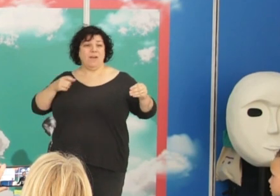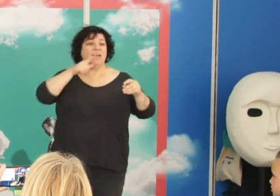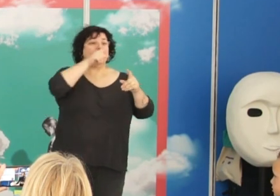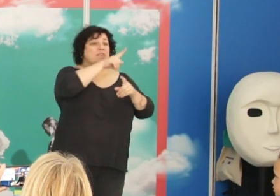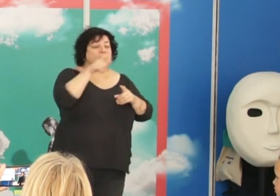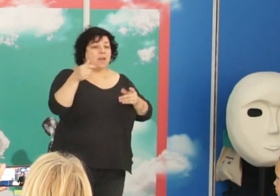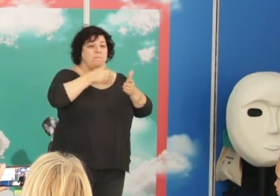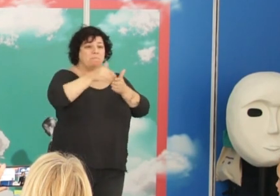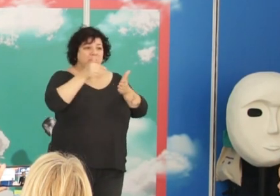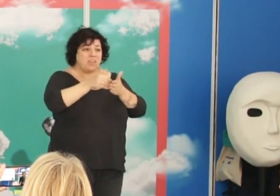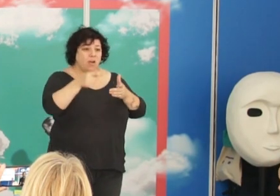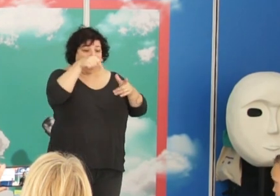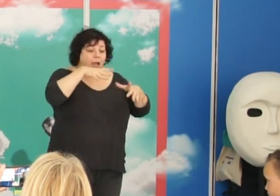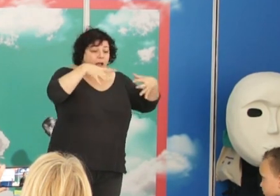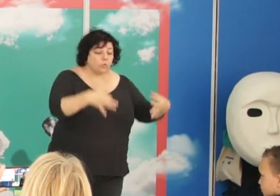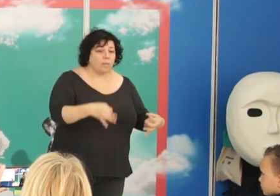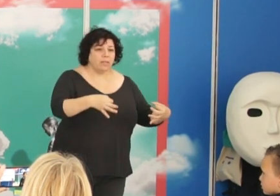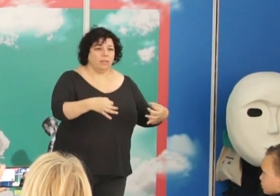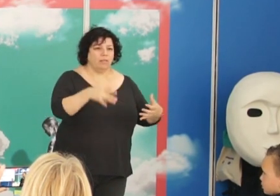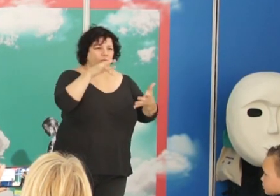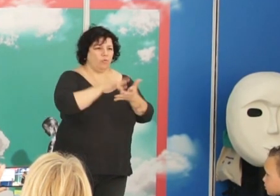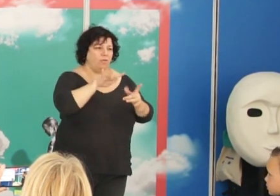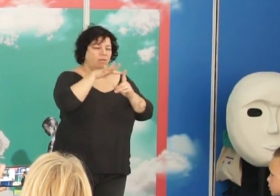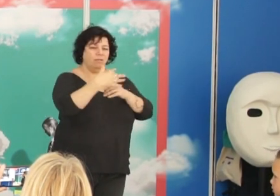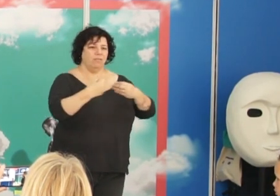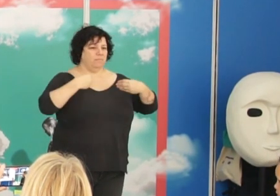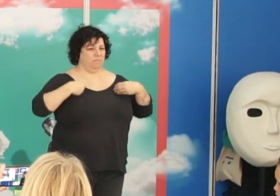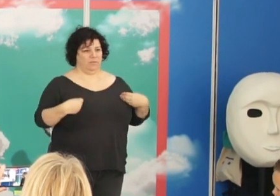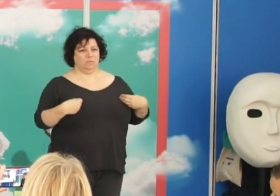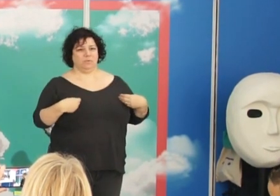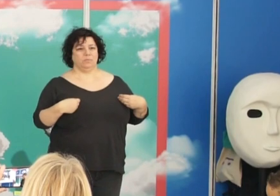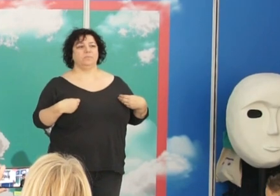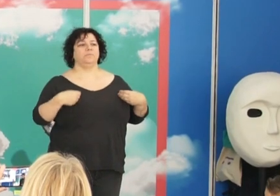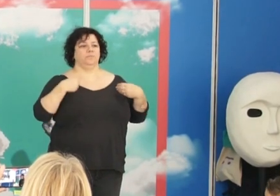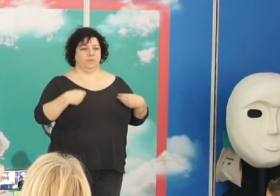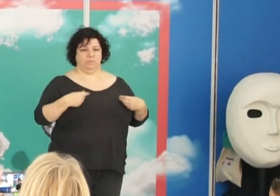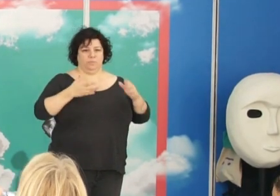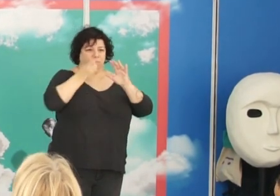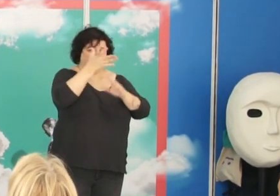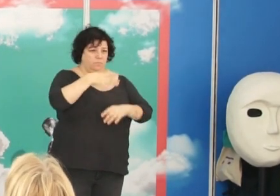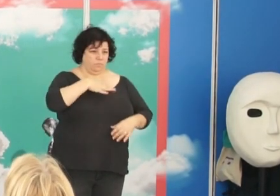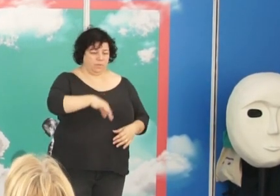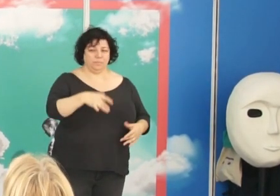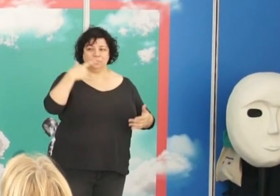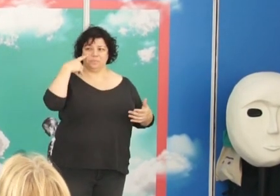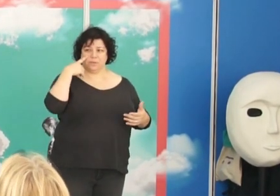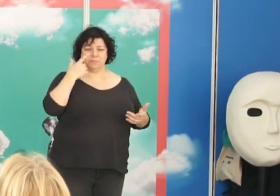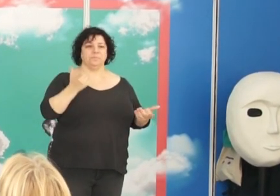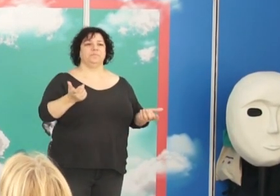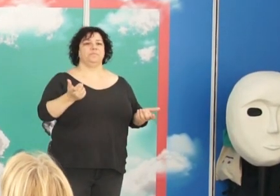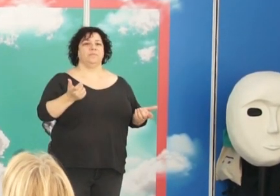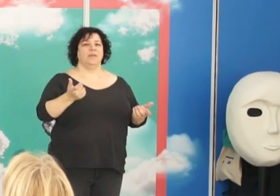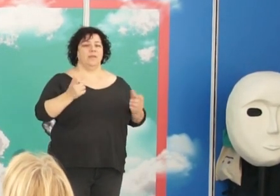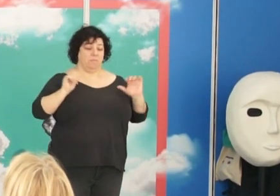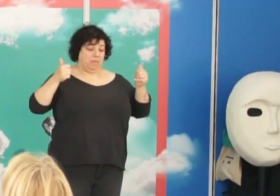100 millones de historias, en este mismo momento, que podríamos contar. Miren, voy a ir